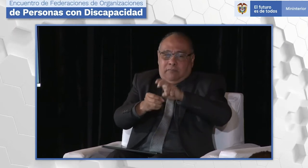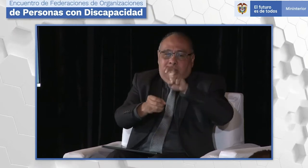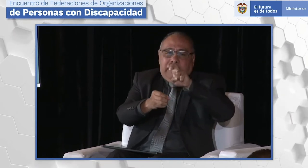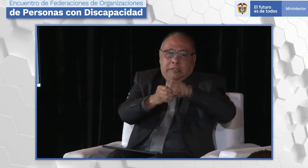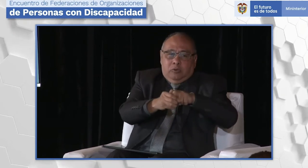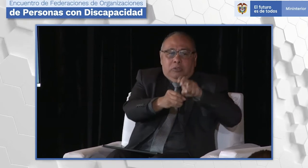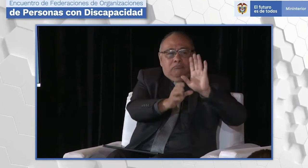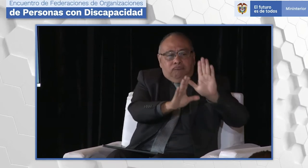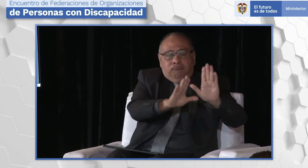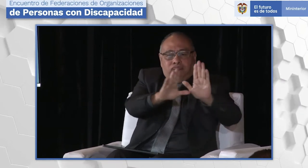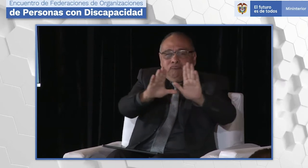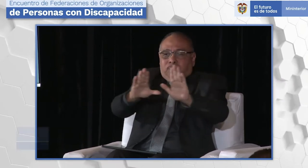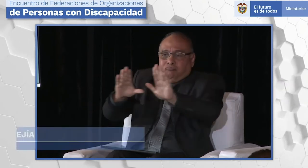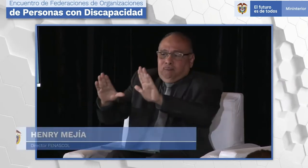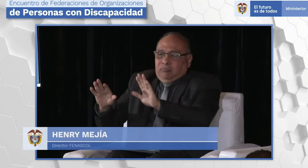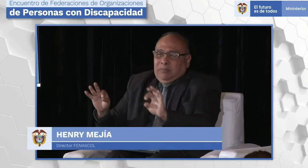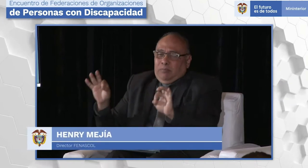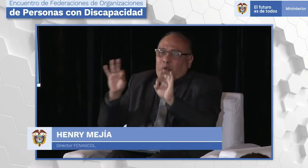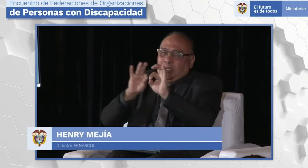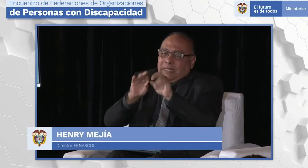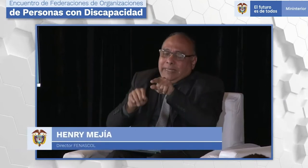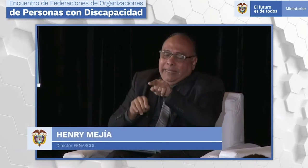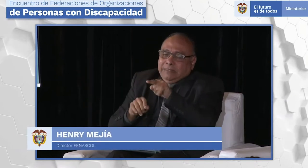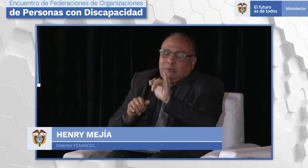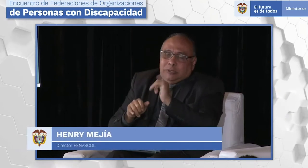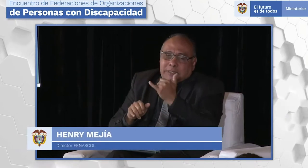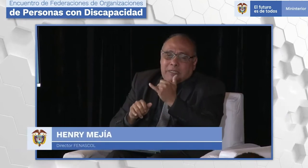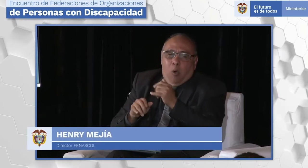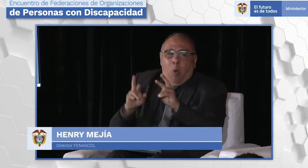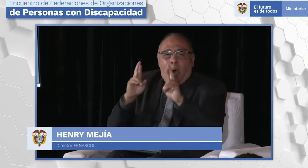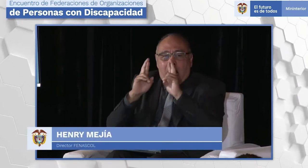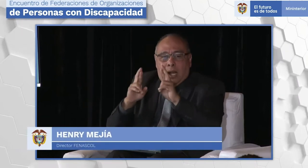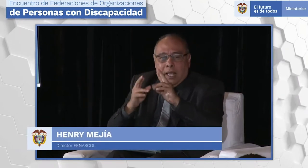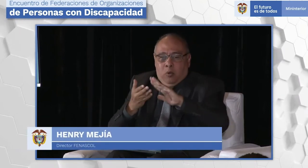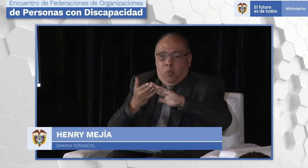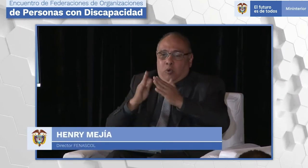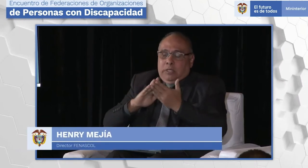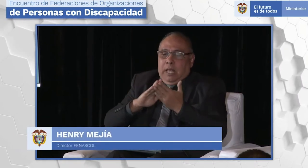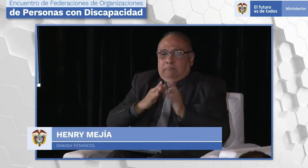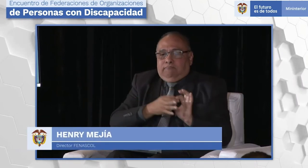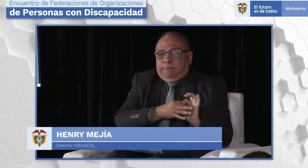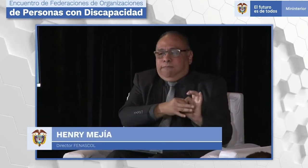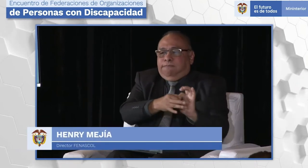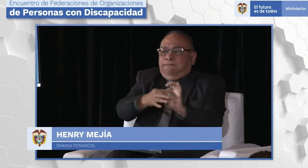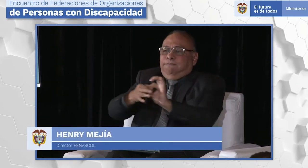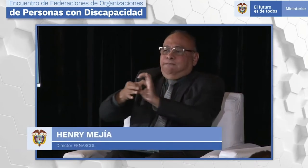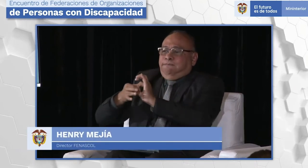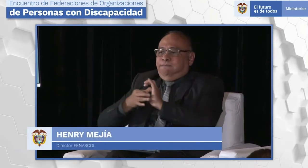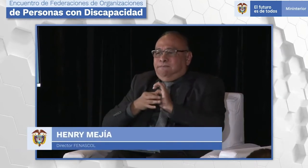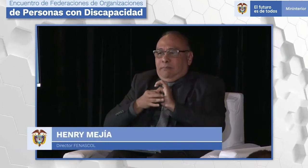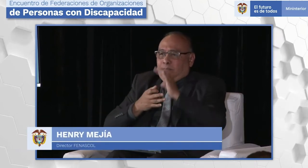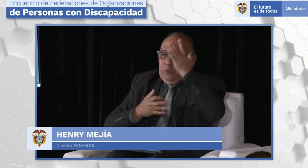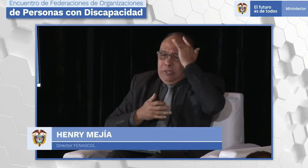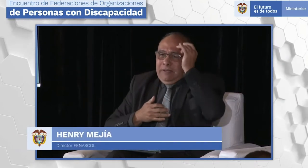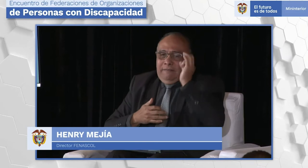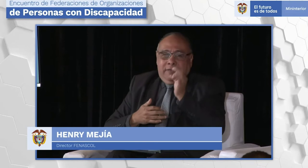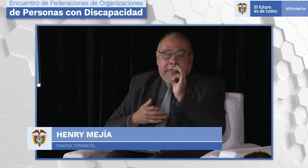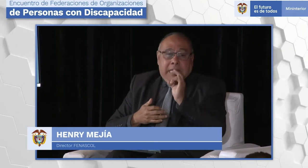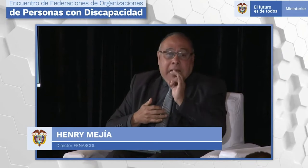como les menciono, están las diferentes federaciones de las diferentes discapacidades. Si he pensado y digo, es un trabajo articulado.